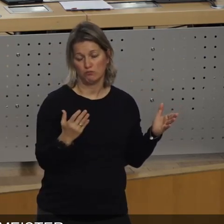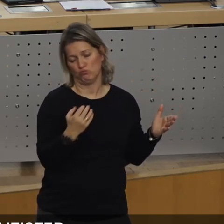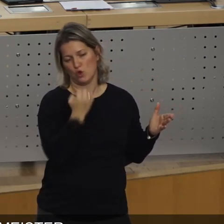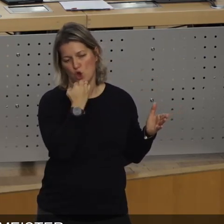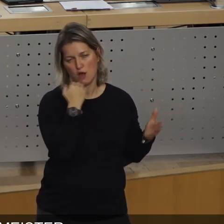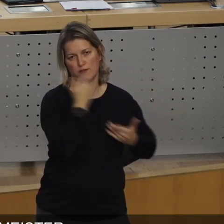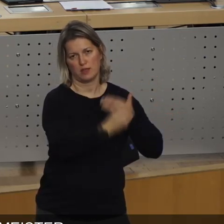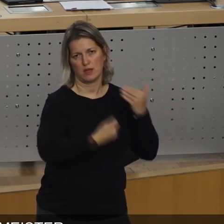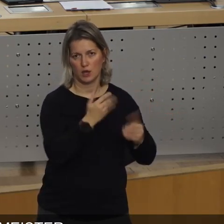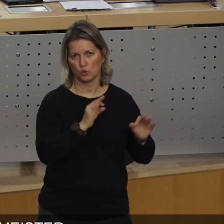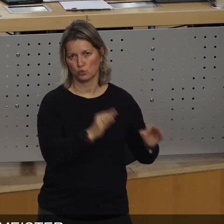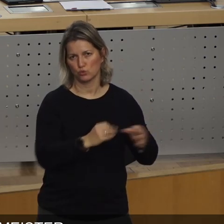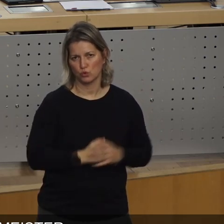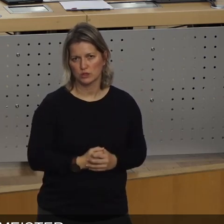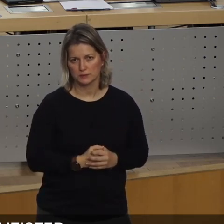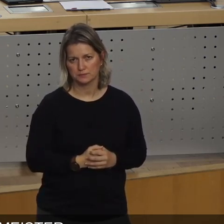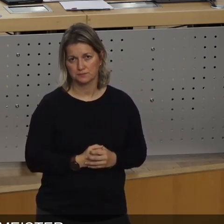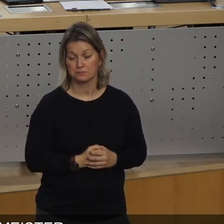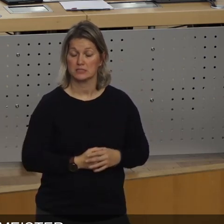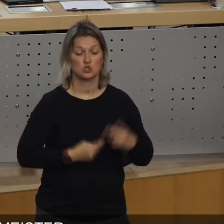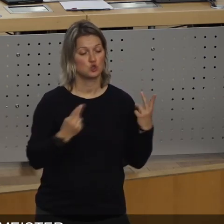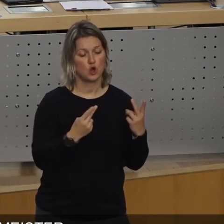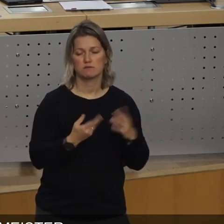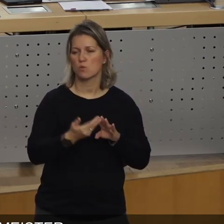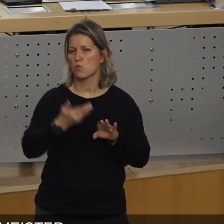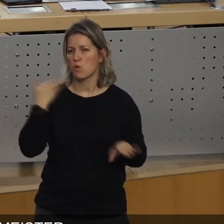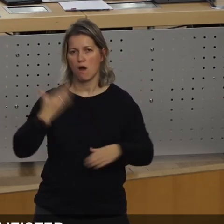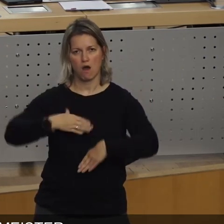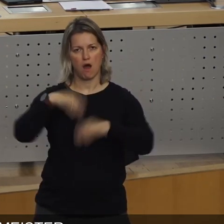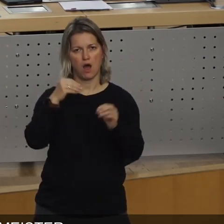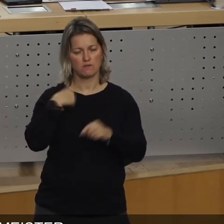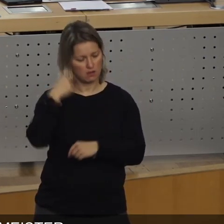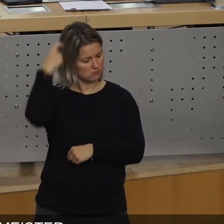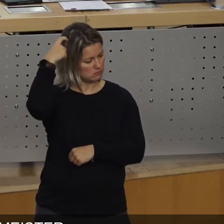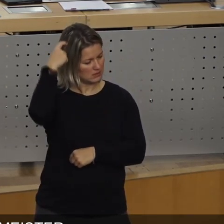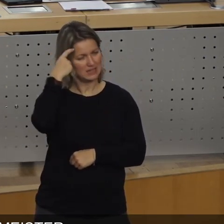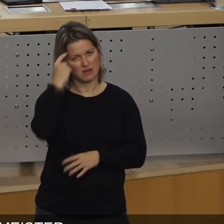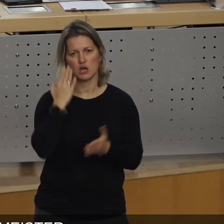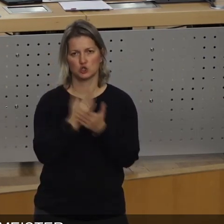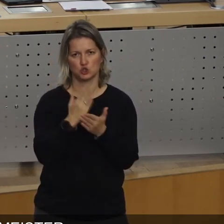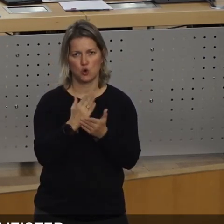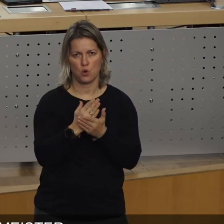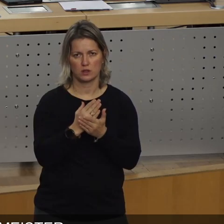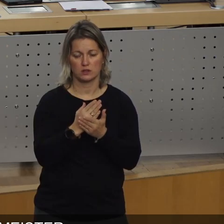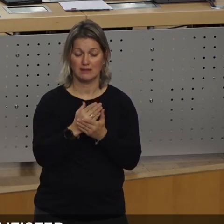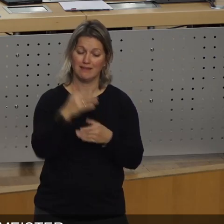Kollegen. Wir sind uns auch von Anfang an bewusst gewesen, dass wir vielleicht die schwierigste